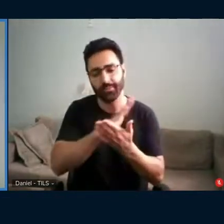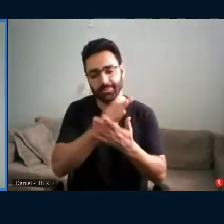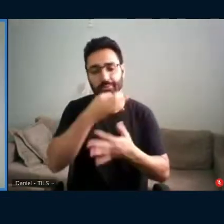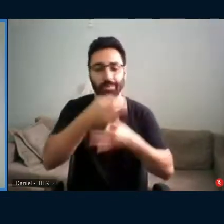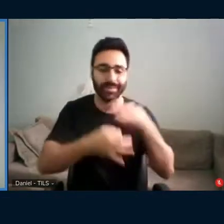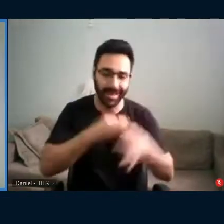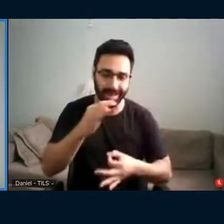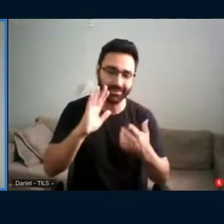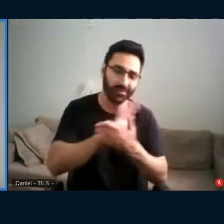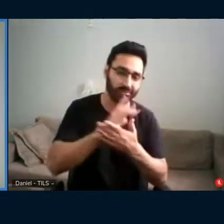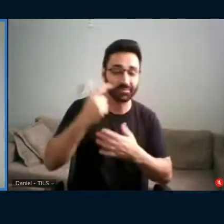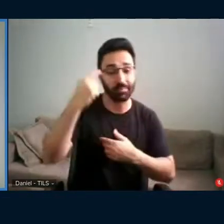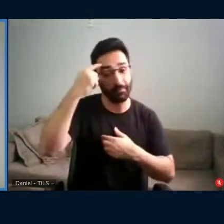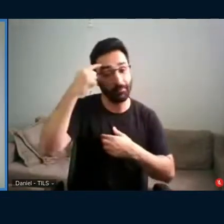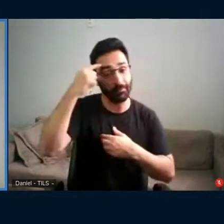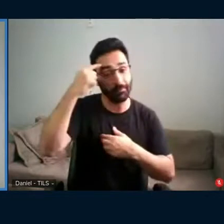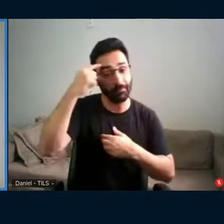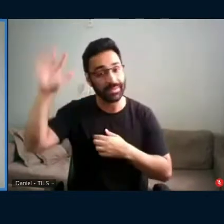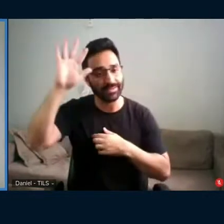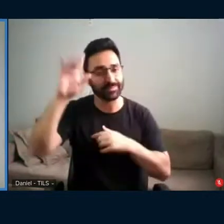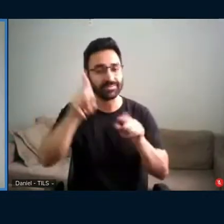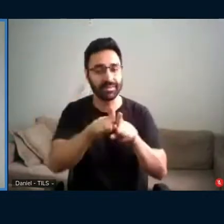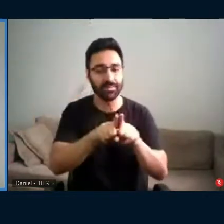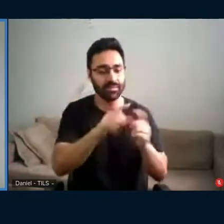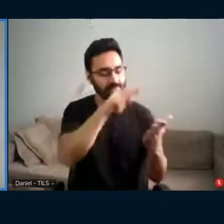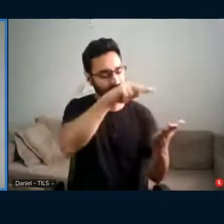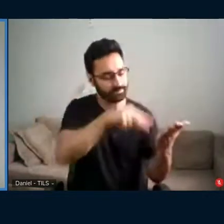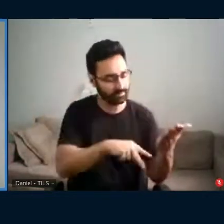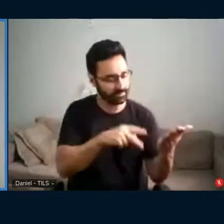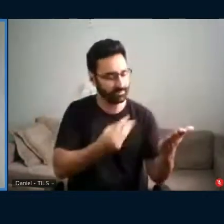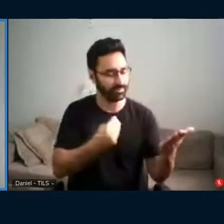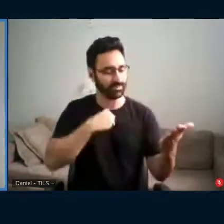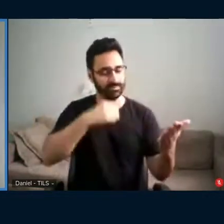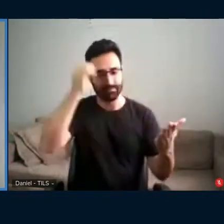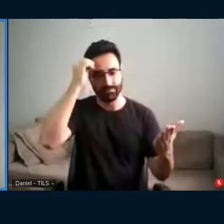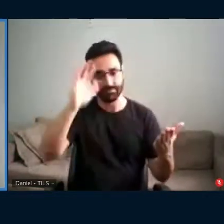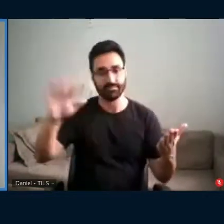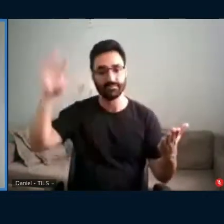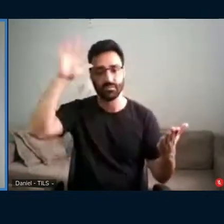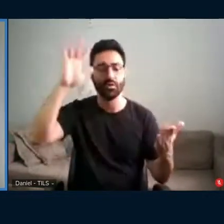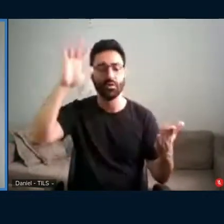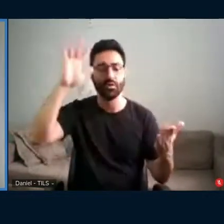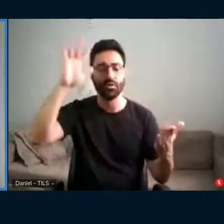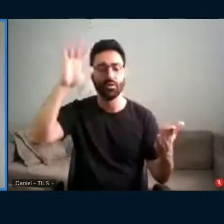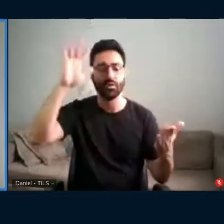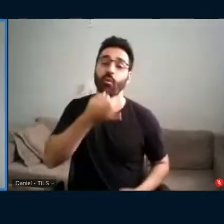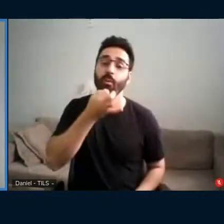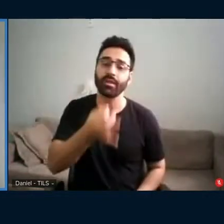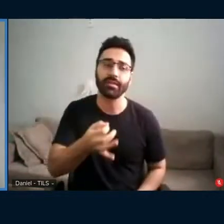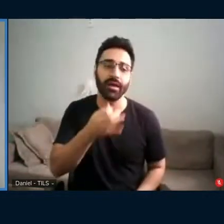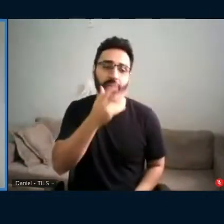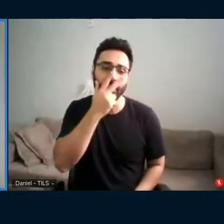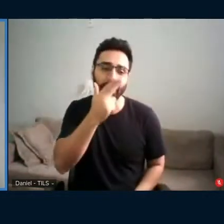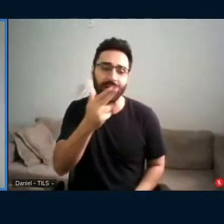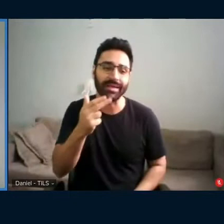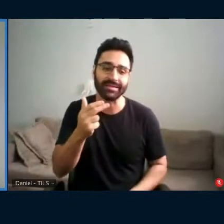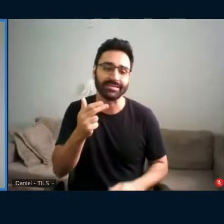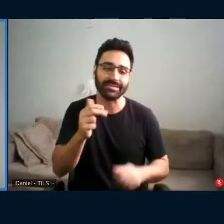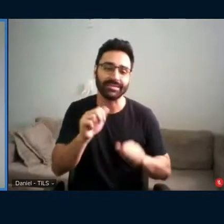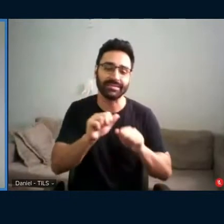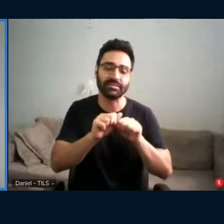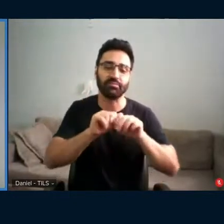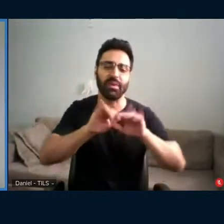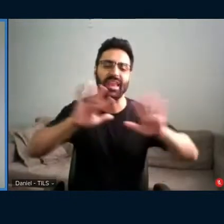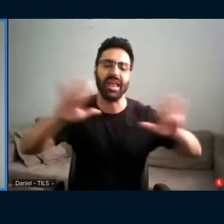foram pensamentos e foi o que a sua tese me inspirou. Por isso que os meus comentários foram um tanto difusos, não tiveram organização,